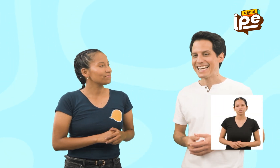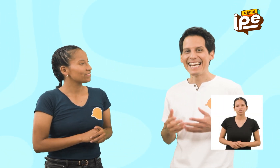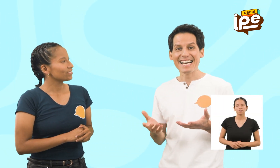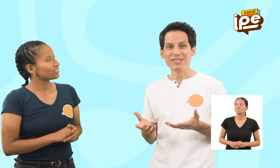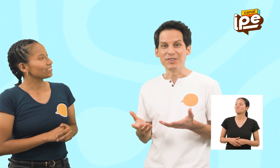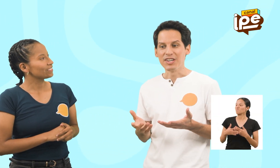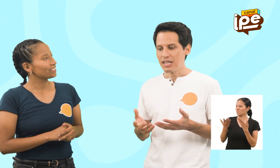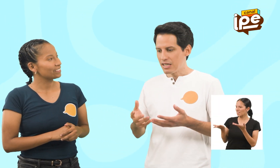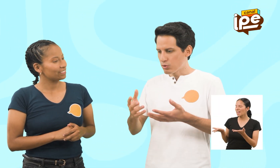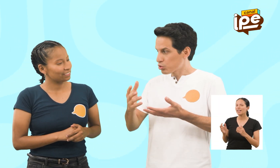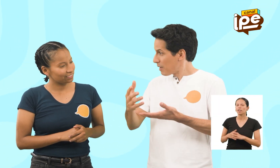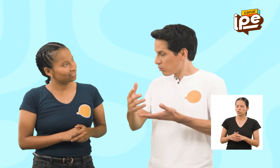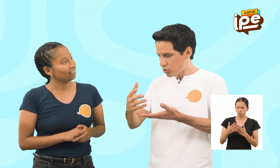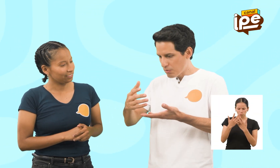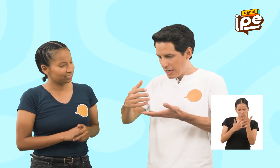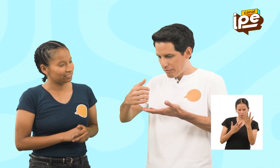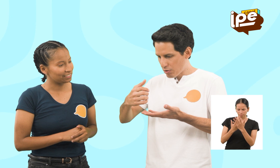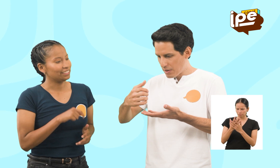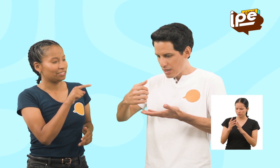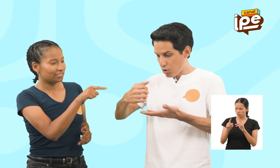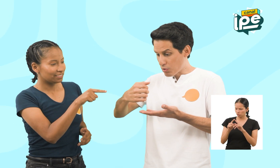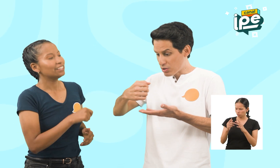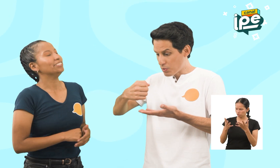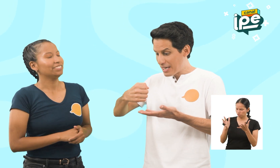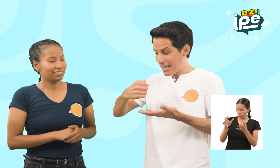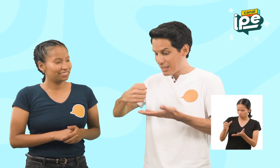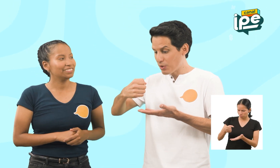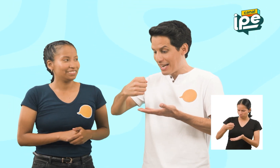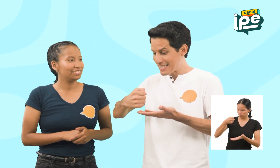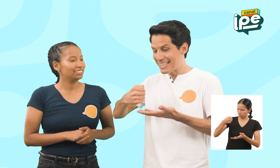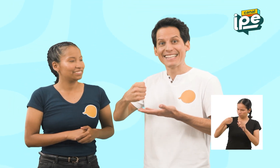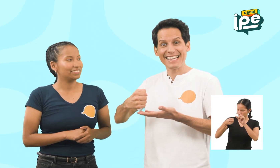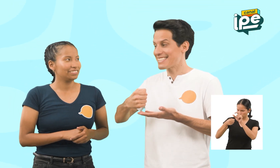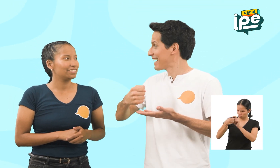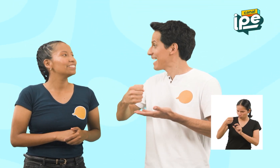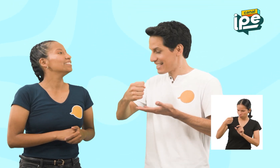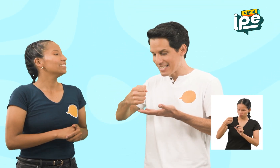¡Claro! Tus manos toman la forma como si estuviera agarrando el asa de la taza. Así.